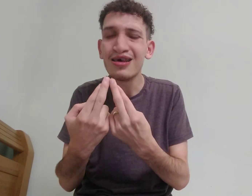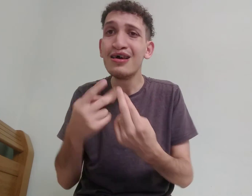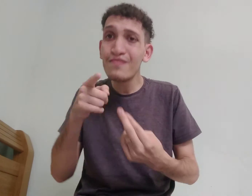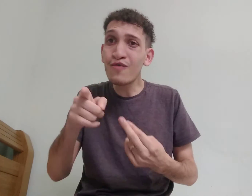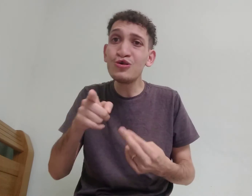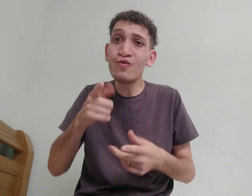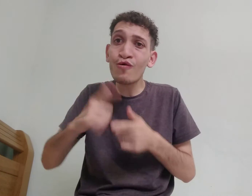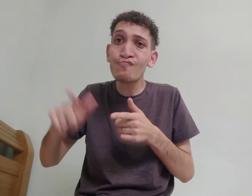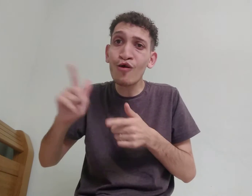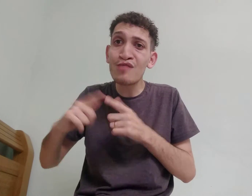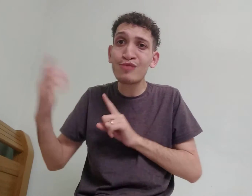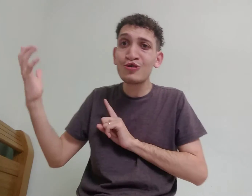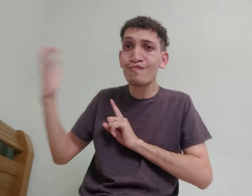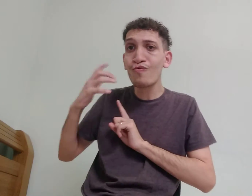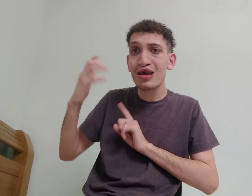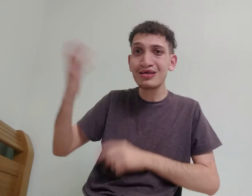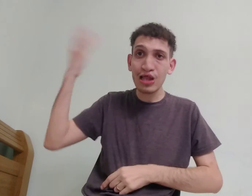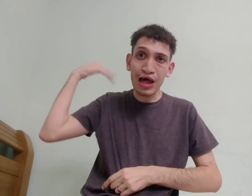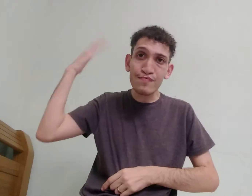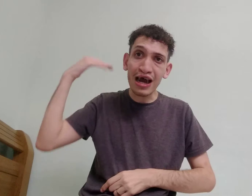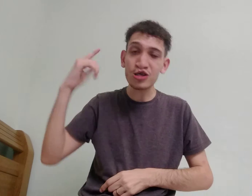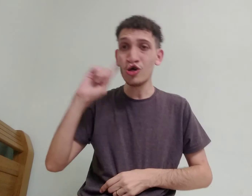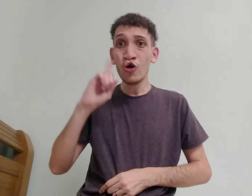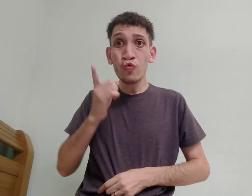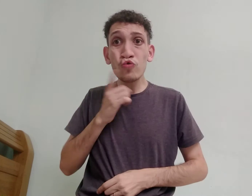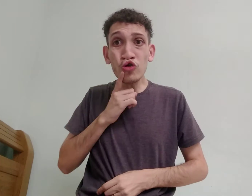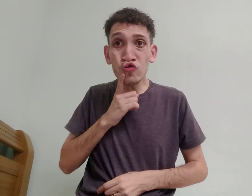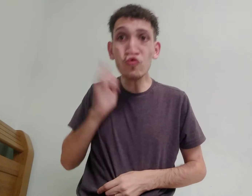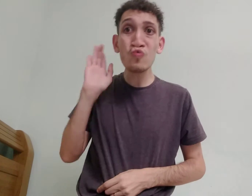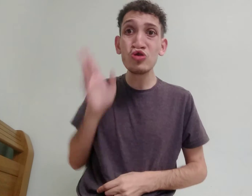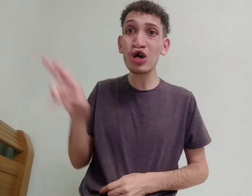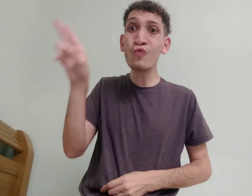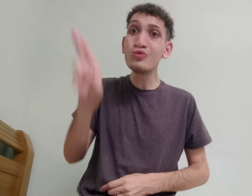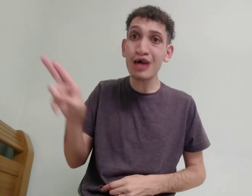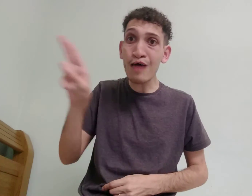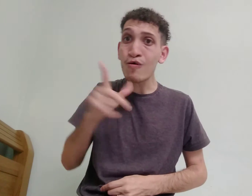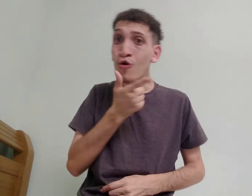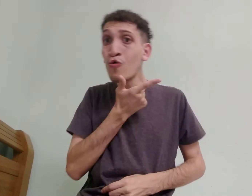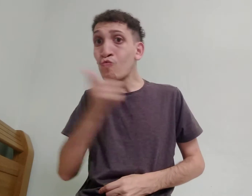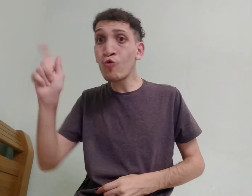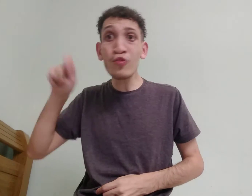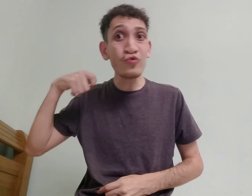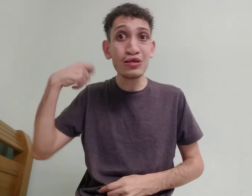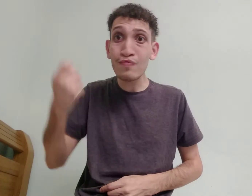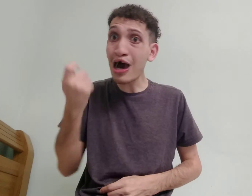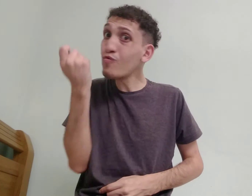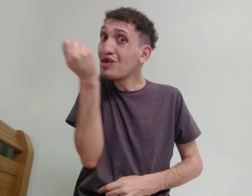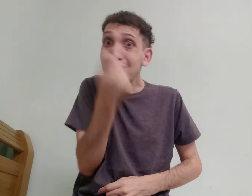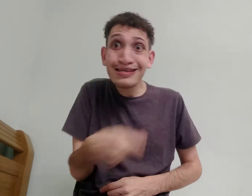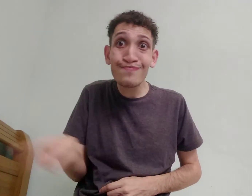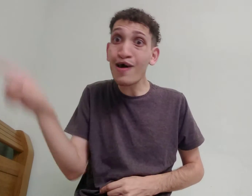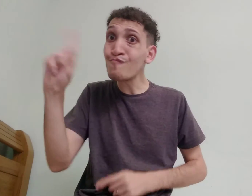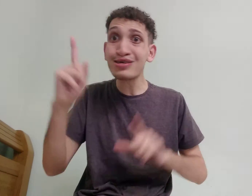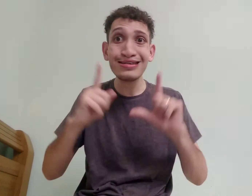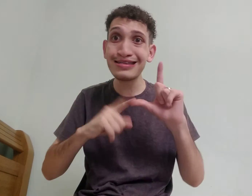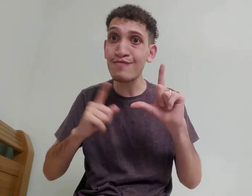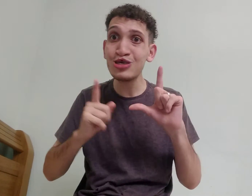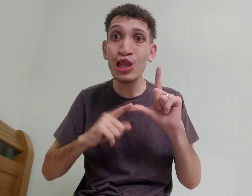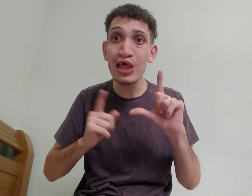então, isso é um problema que eu falei lá atrás, os surdos já usavam o outro sinal e não precisavam de letra,